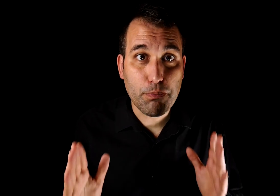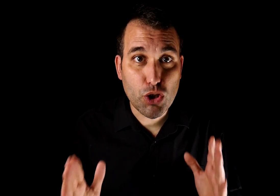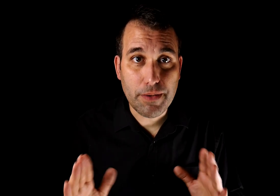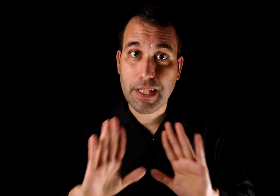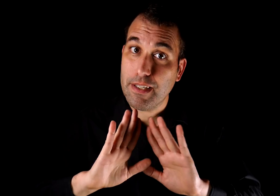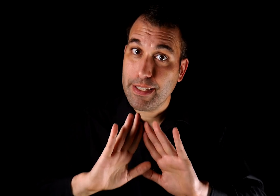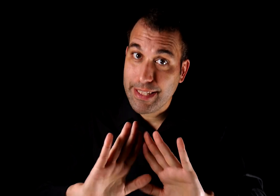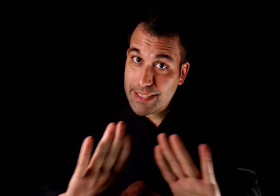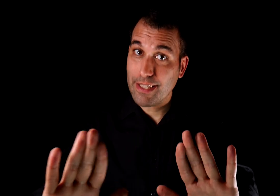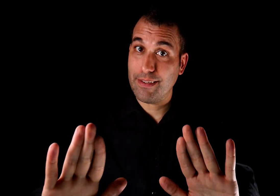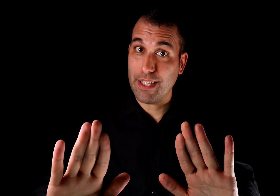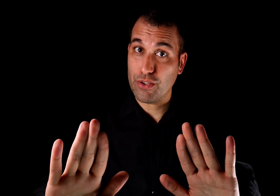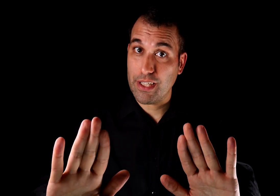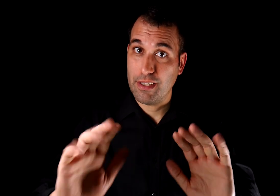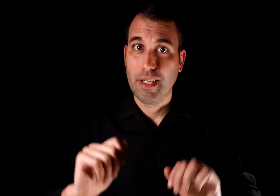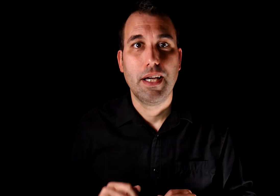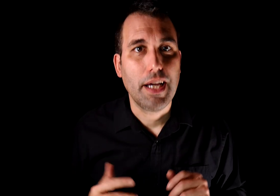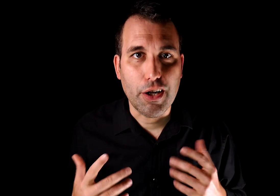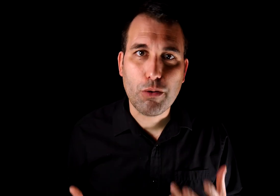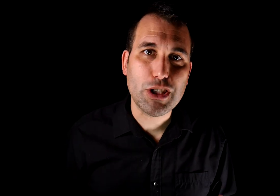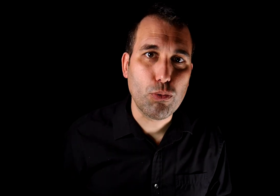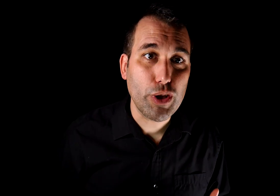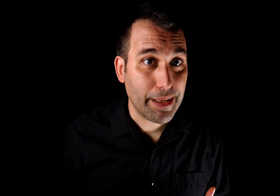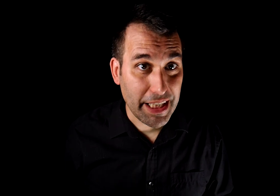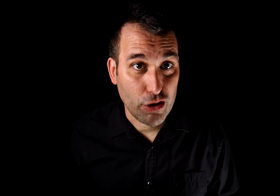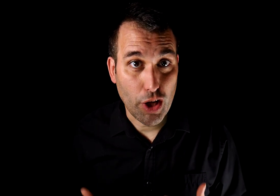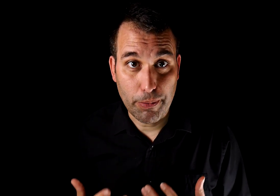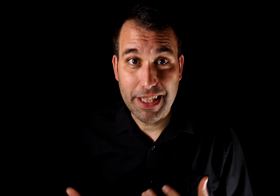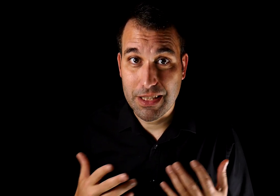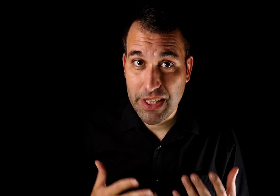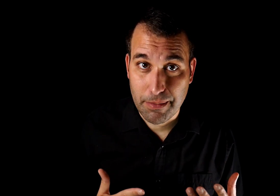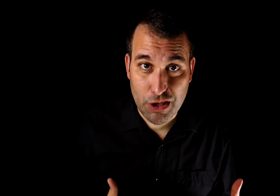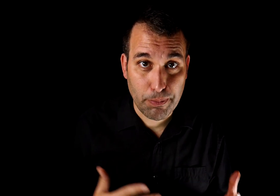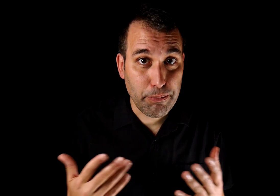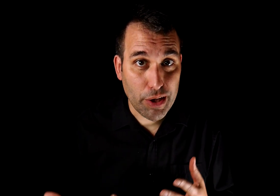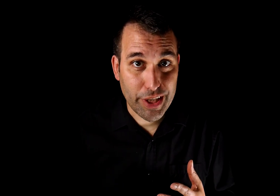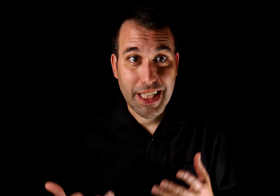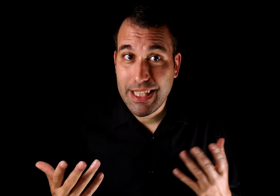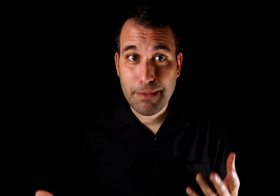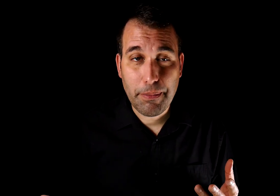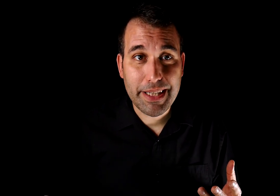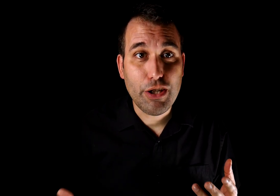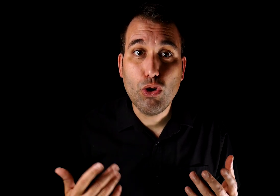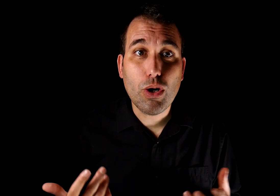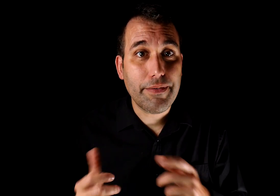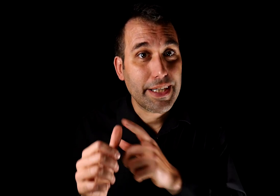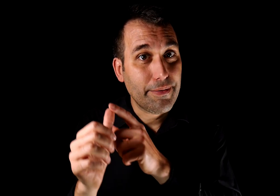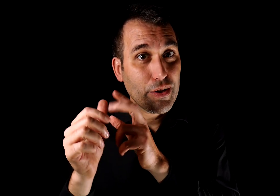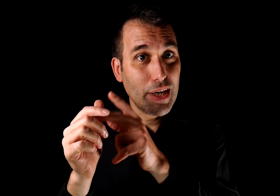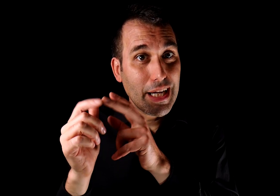posible distanciándote. El error más común y dramático que cometen las víctimas de los manipuladores es simplemente no haber llevado la